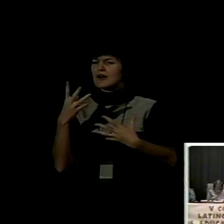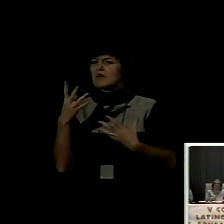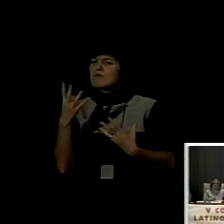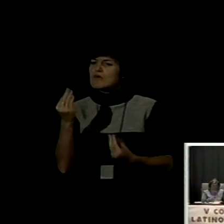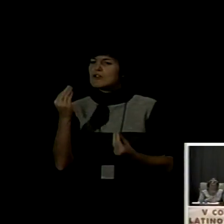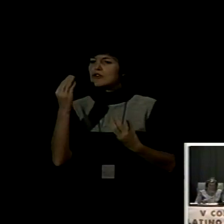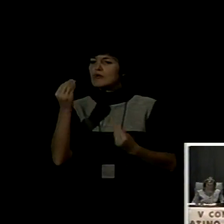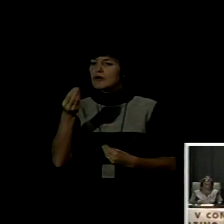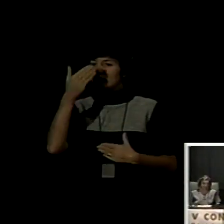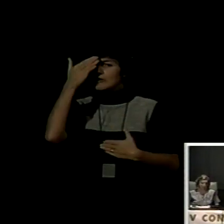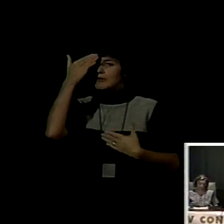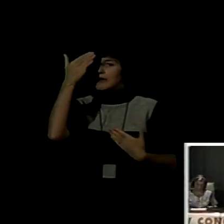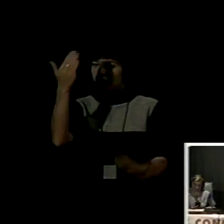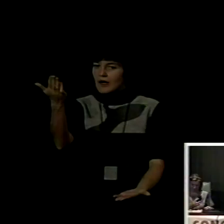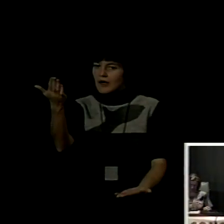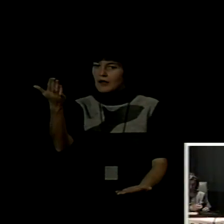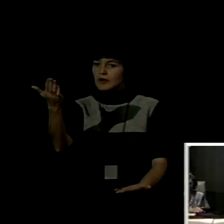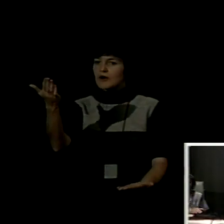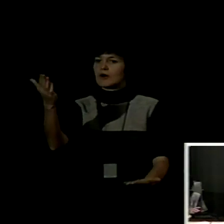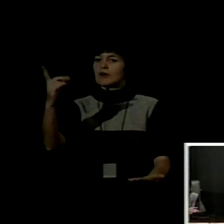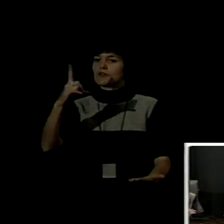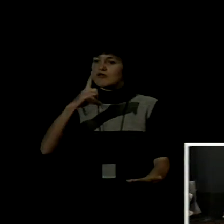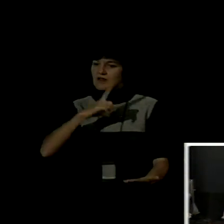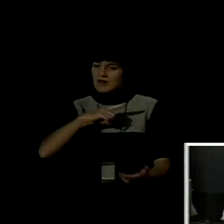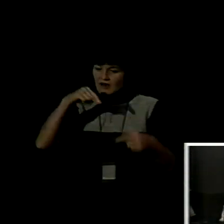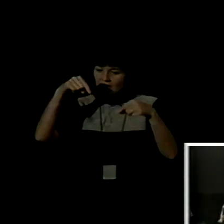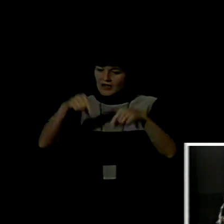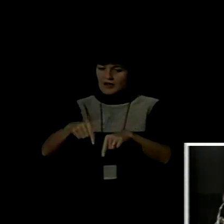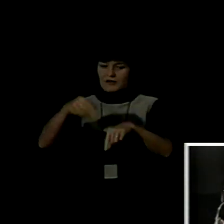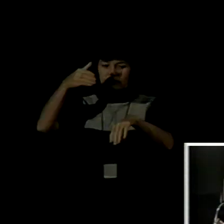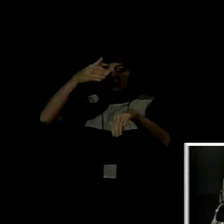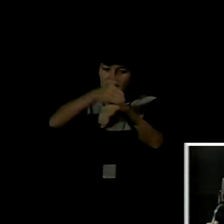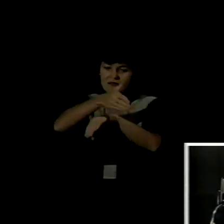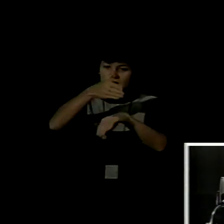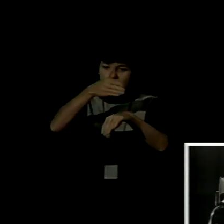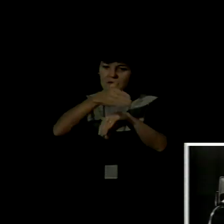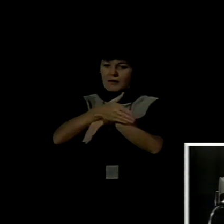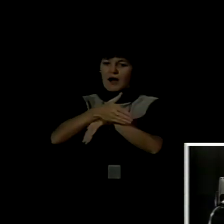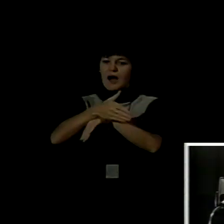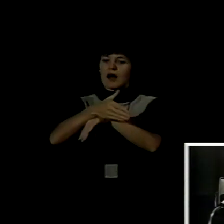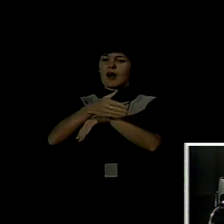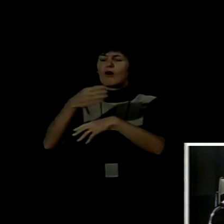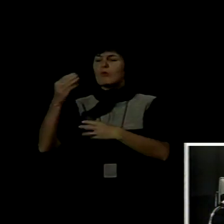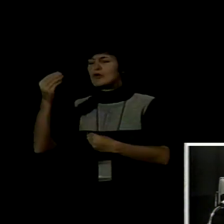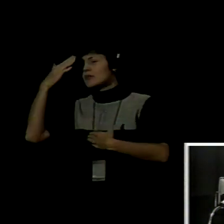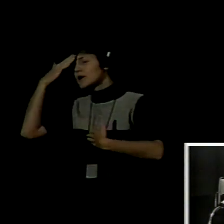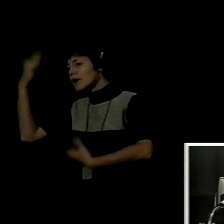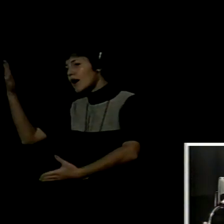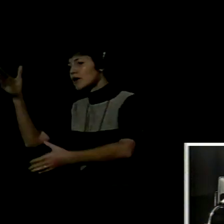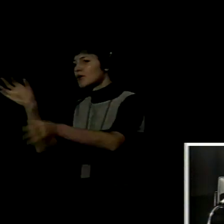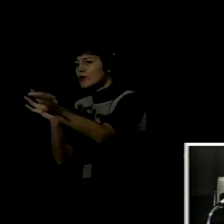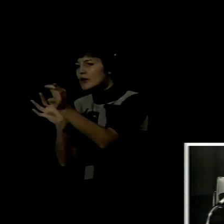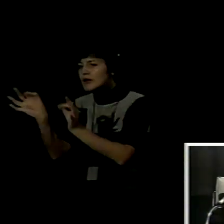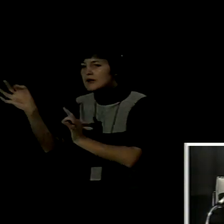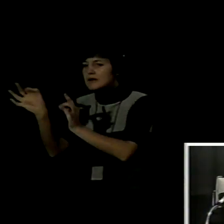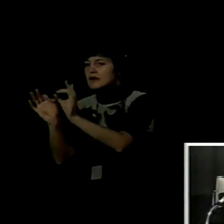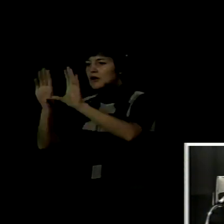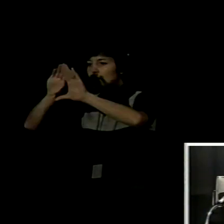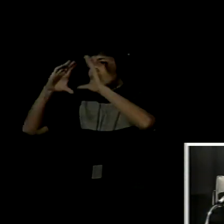participar, y también agradecer a todo el comité organizador y a su presidente, o quien lo